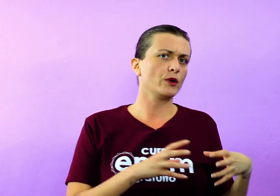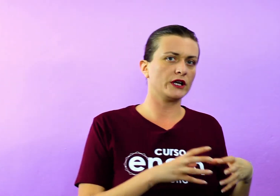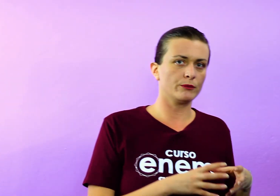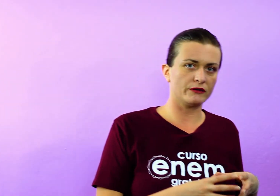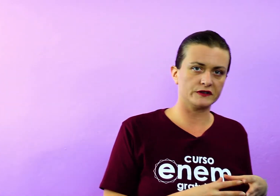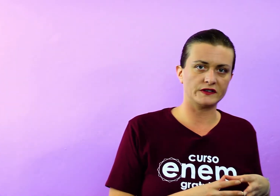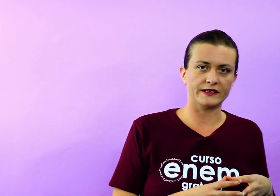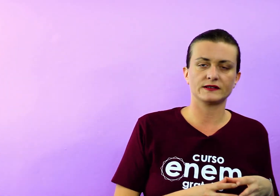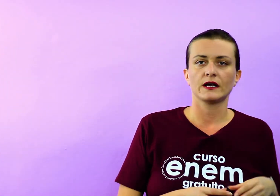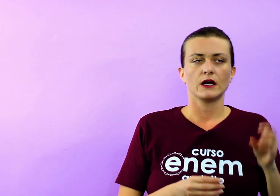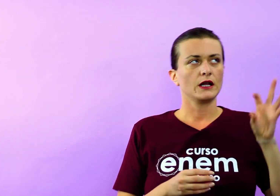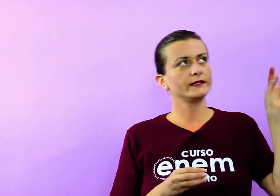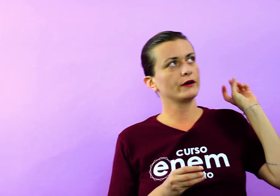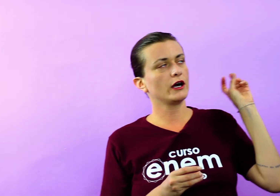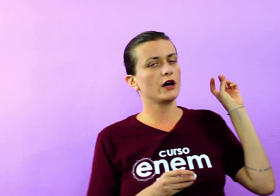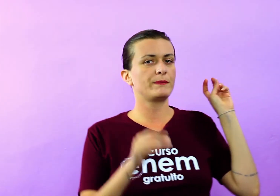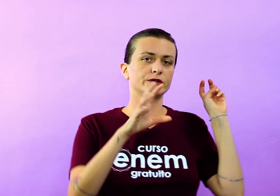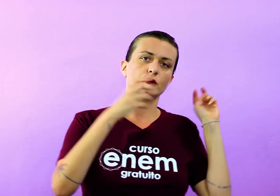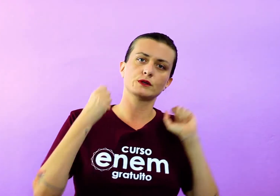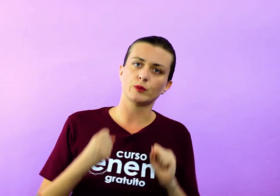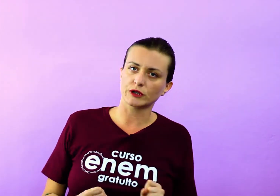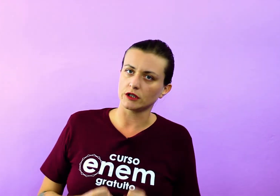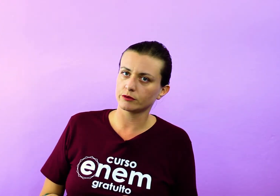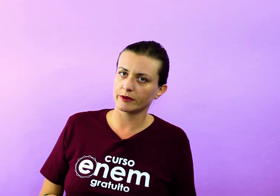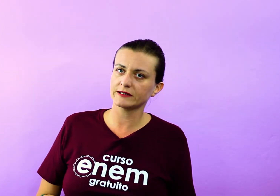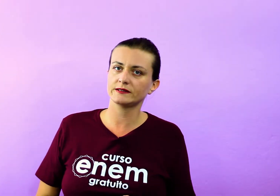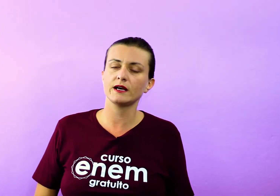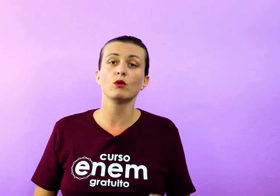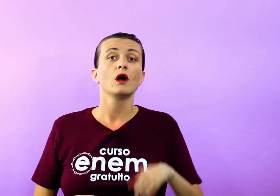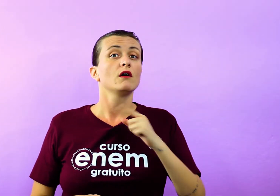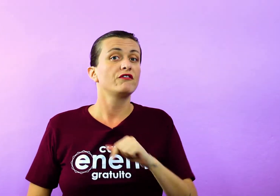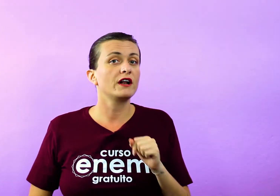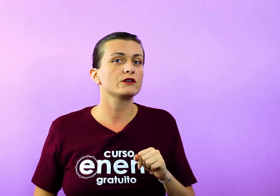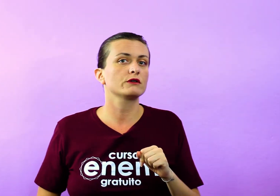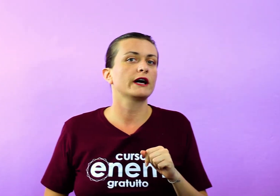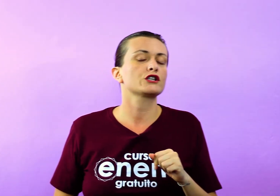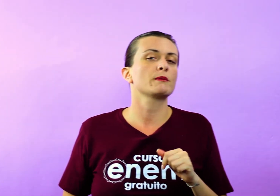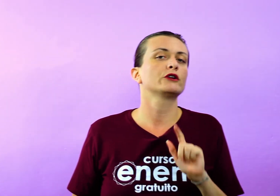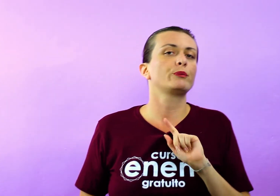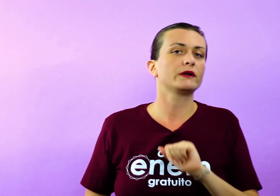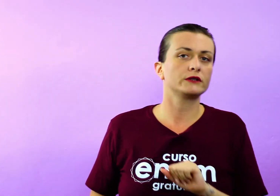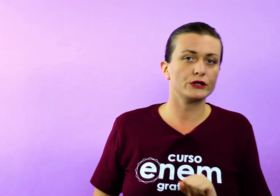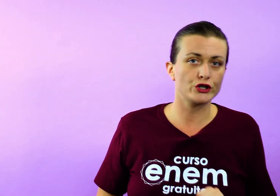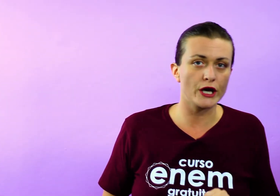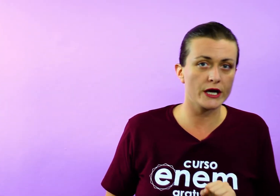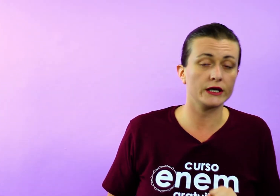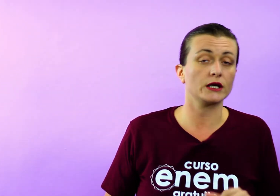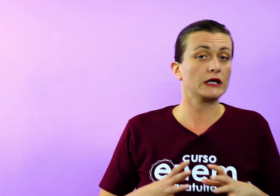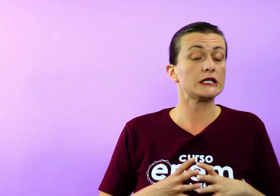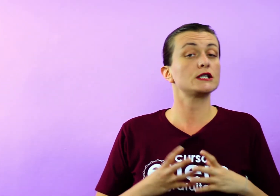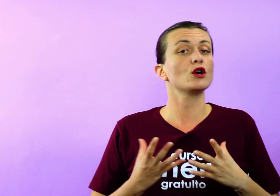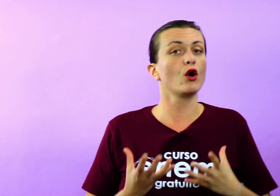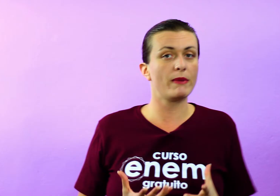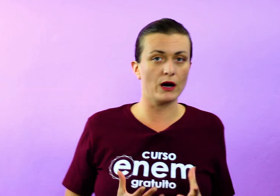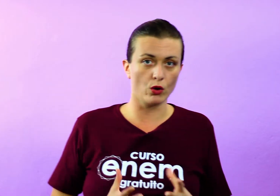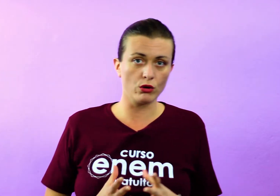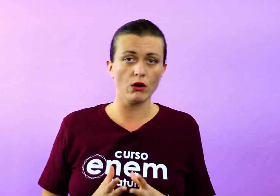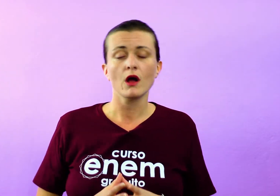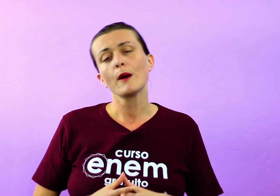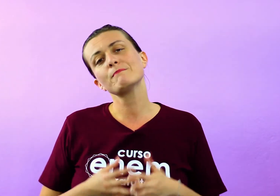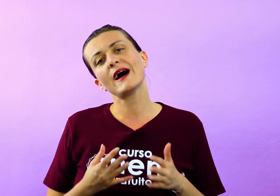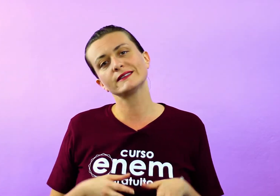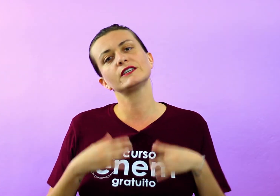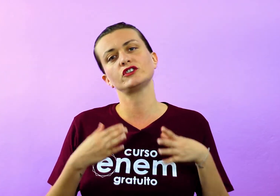Falei um pouquinho pra vocês. Lá da Europa, trouxe um pouquinho pro Brasil. Falei de um cara chamado Bento Teixeira, que iniciou o